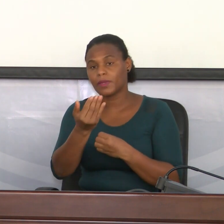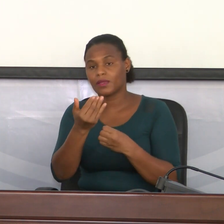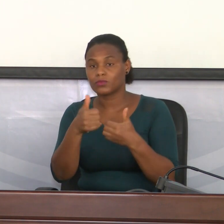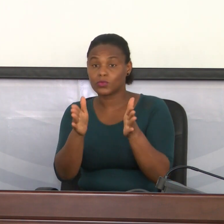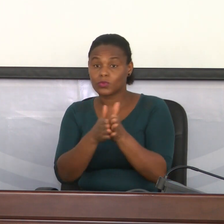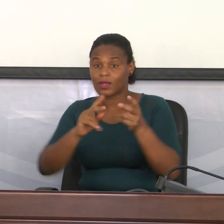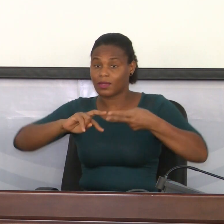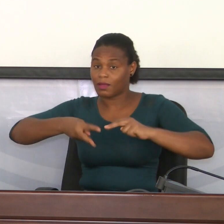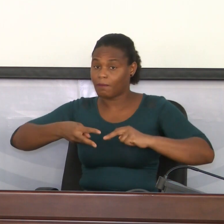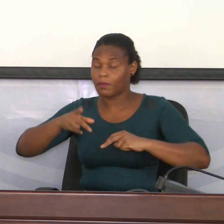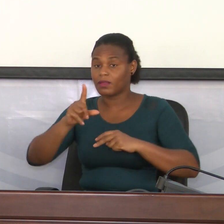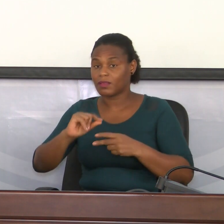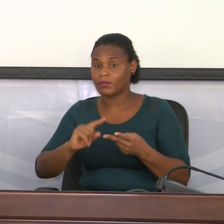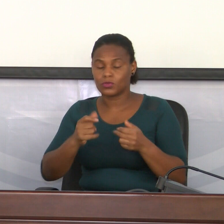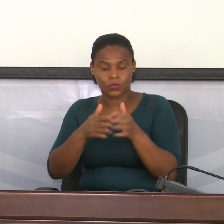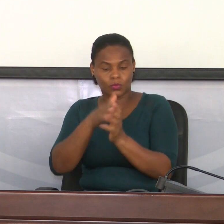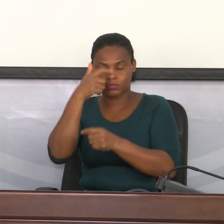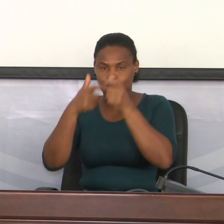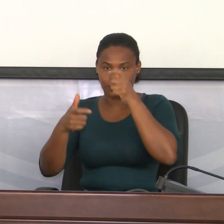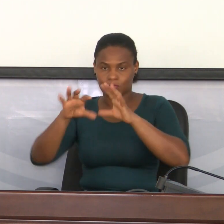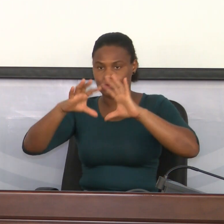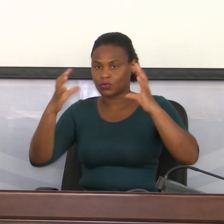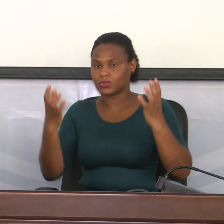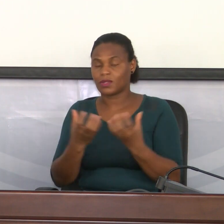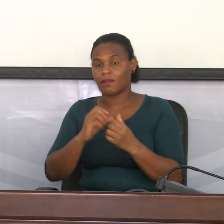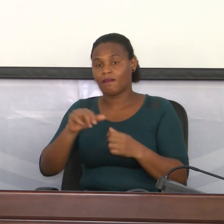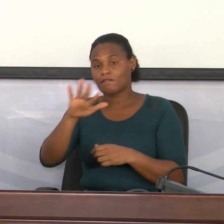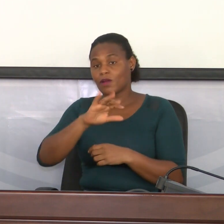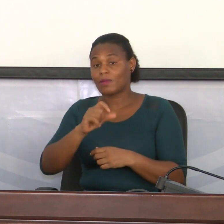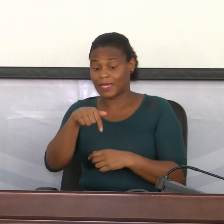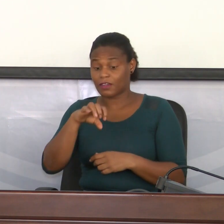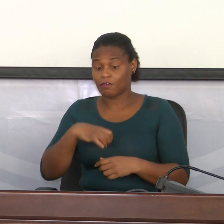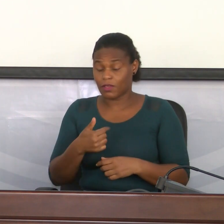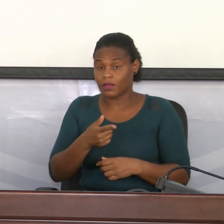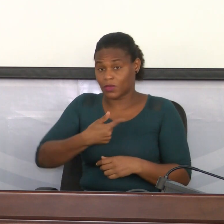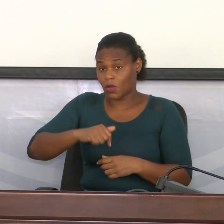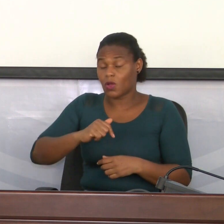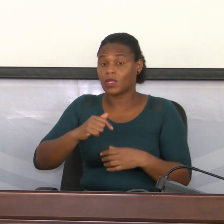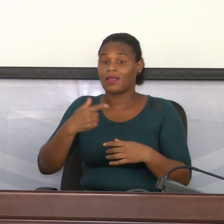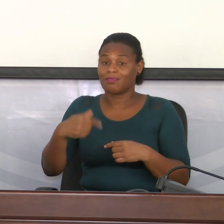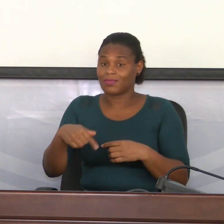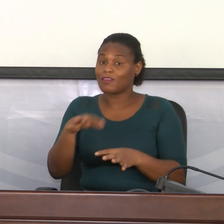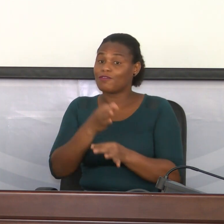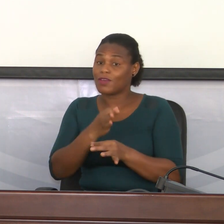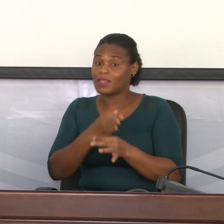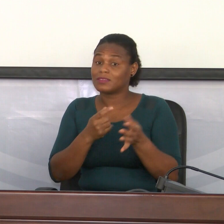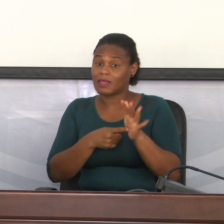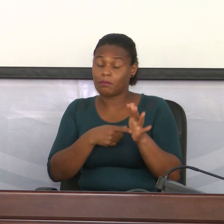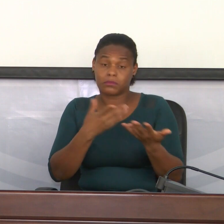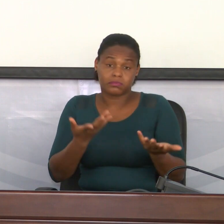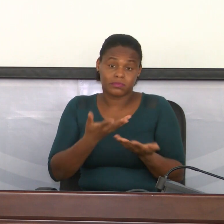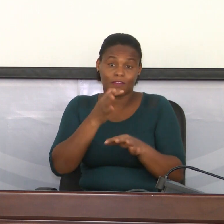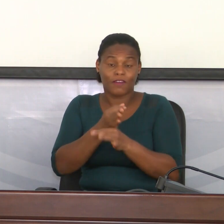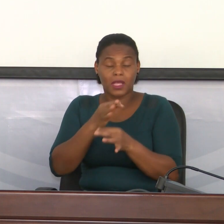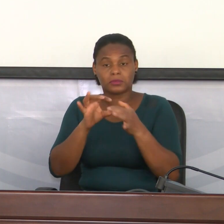câmaras municipais e para toda a população no geral, no sentido, aqui em Cabo Verde, temos a tradição de comemorar as festas